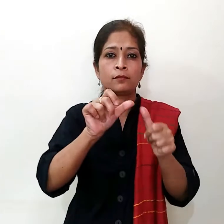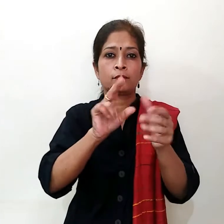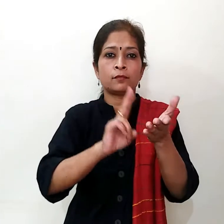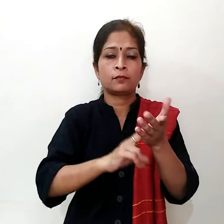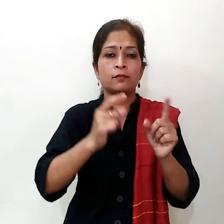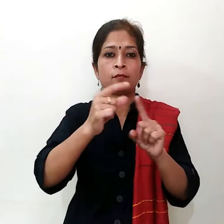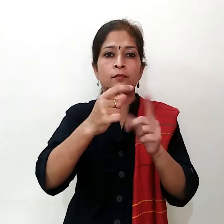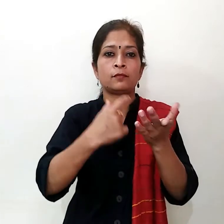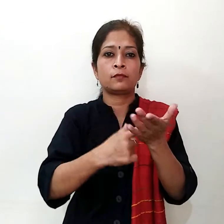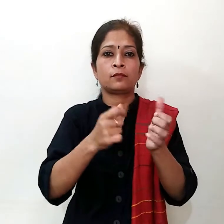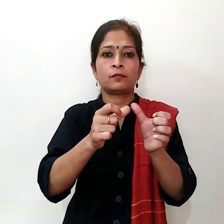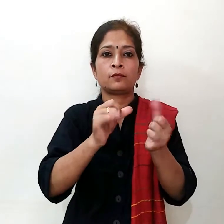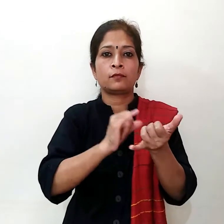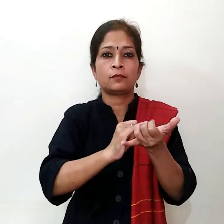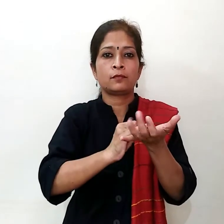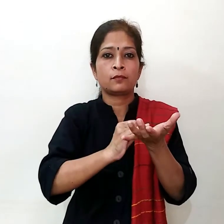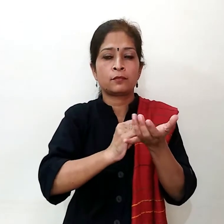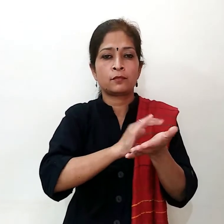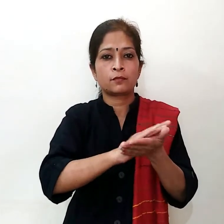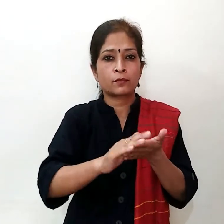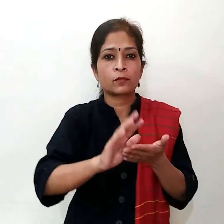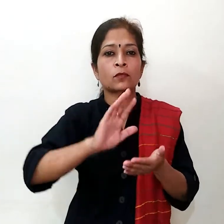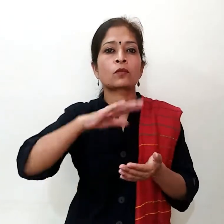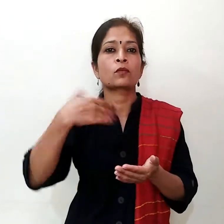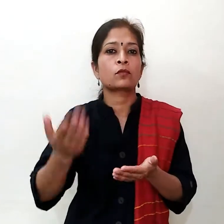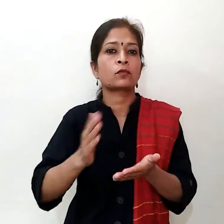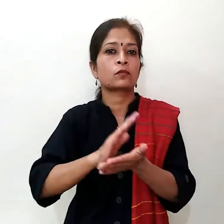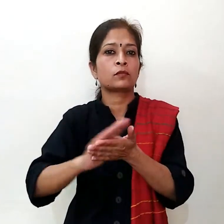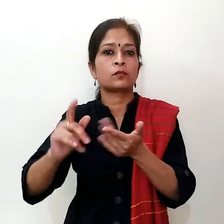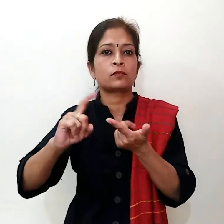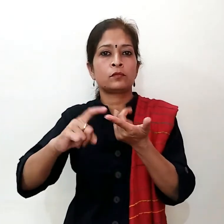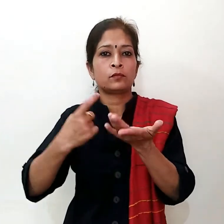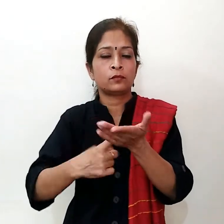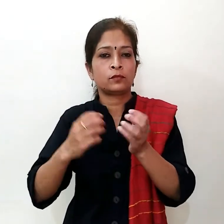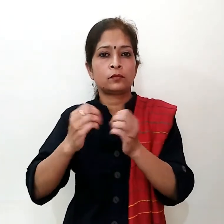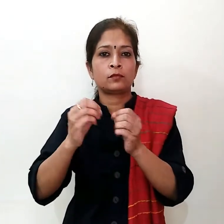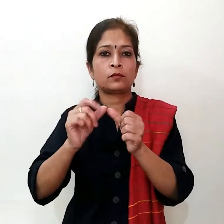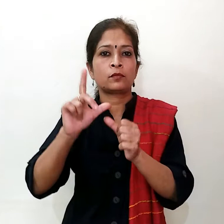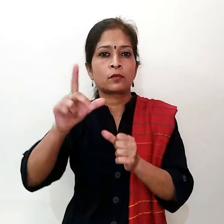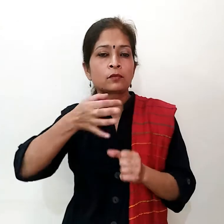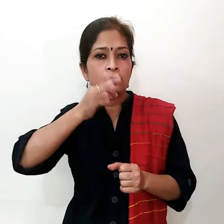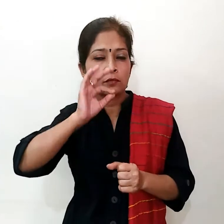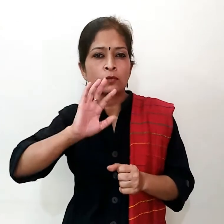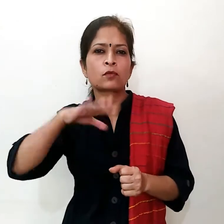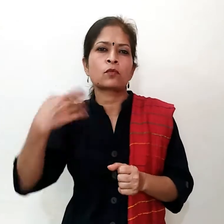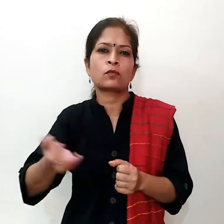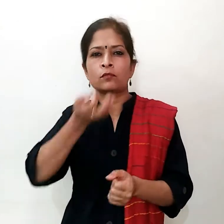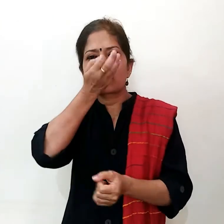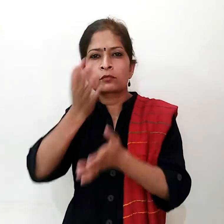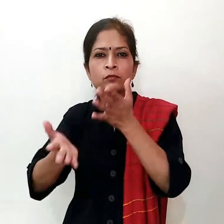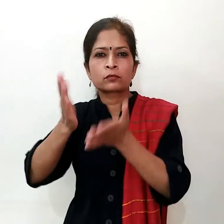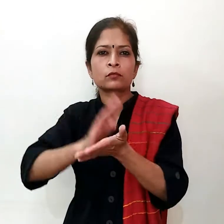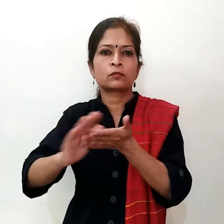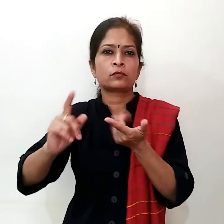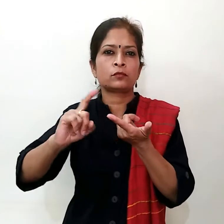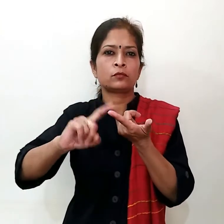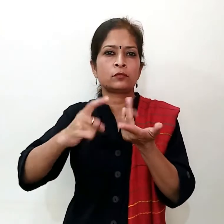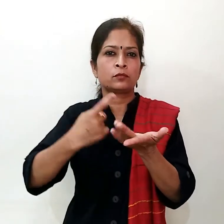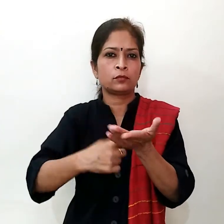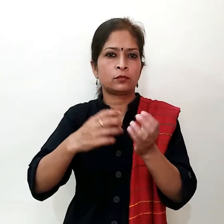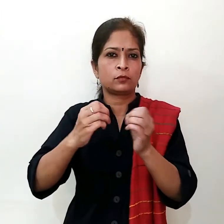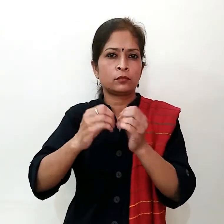दिन में एक से दो बार घरबल, चाय या फिर काड़ा बना कर पी काड़ा बनाने के लिए हम लोग तुलसी,